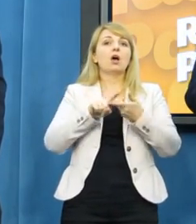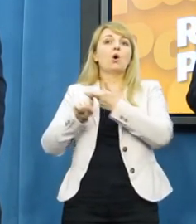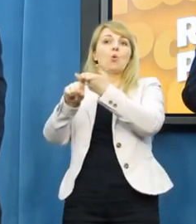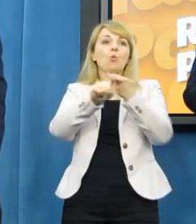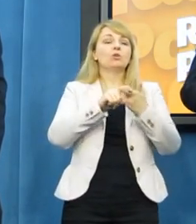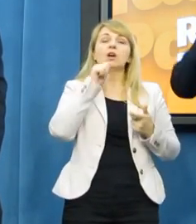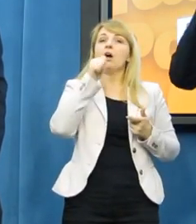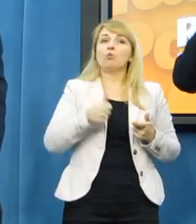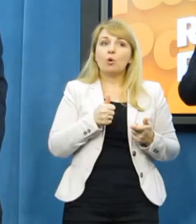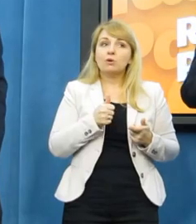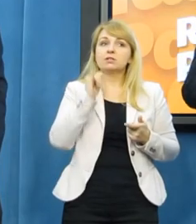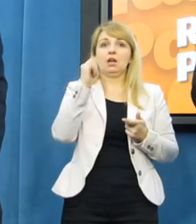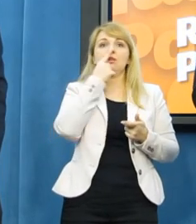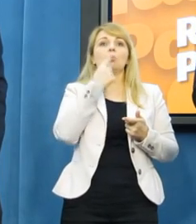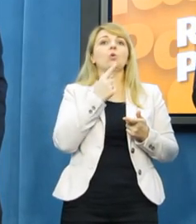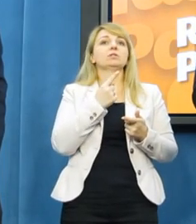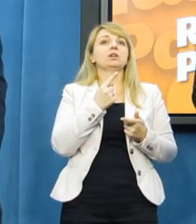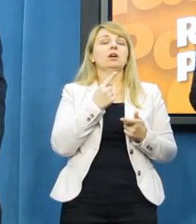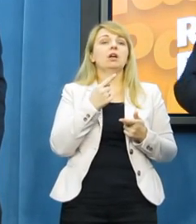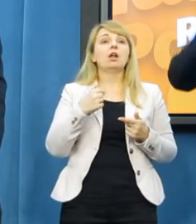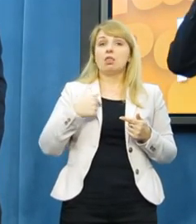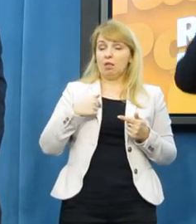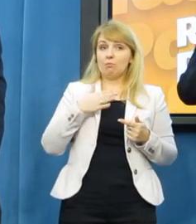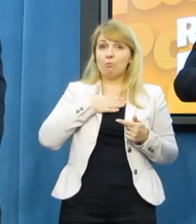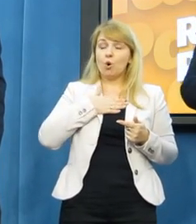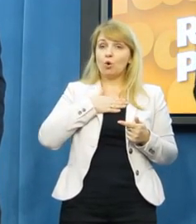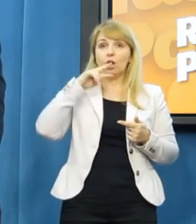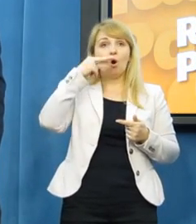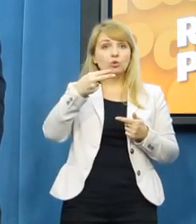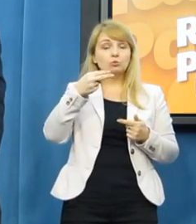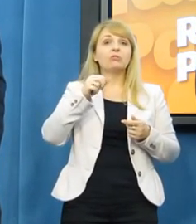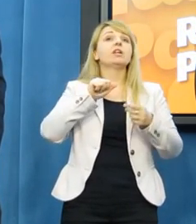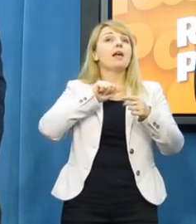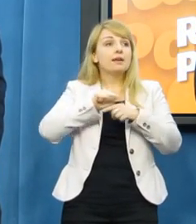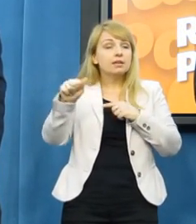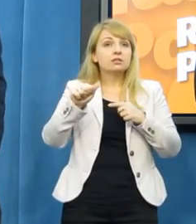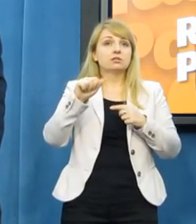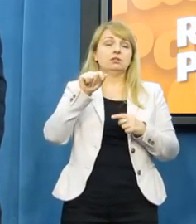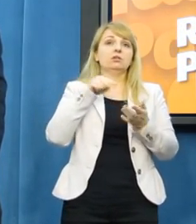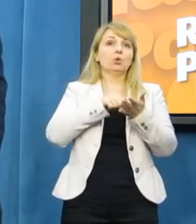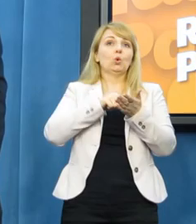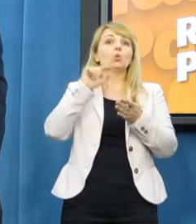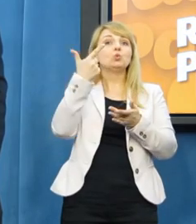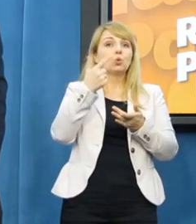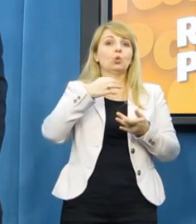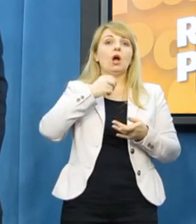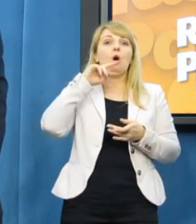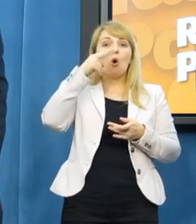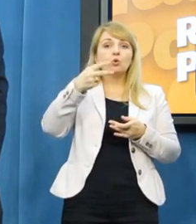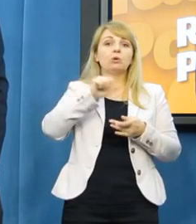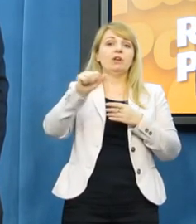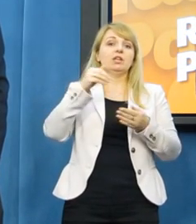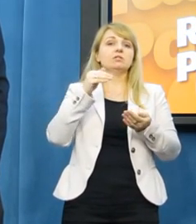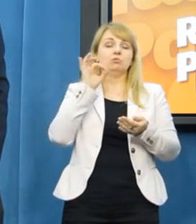Nasza odpowiedź, odpowiedź patriotyczna dzisiaj jest taka, że tylko drugi wariant daje Polsce suwerenność i bezpieczeństwo w ramach Unii Europejskiej.